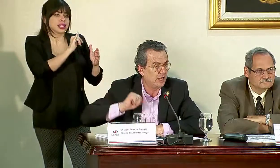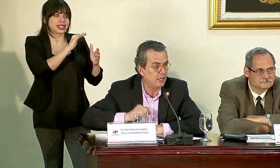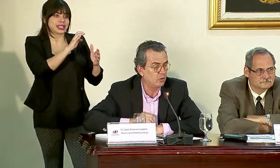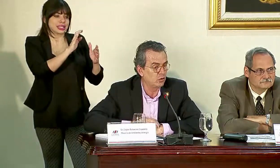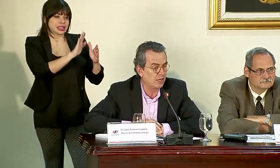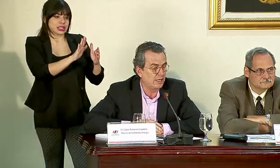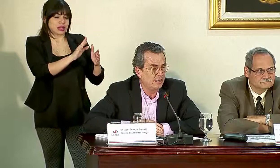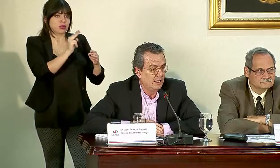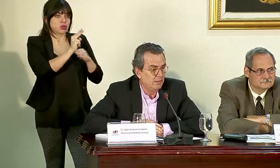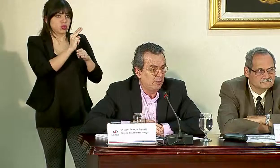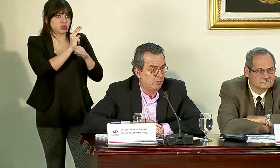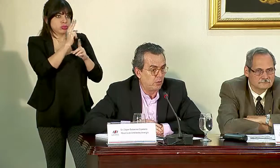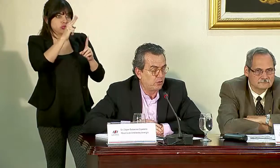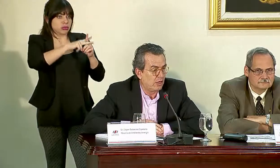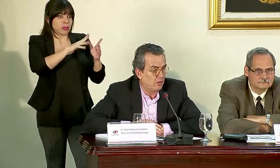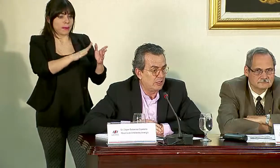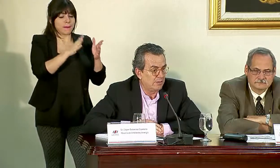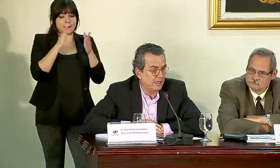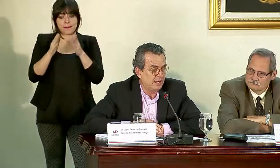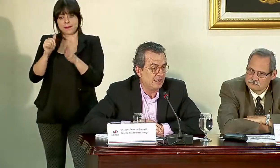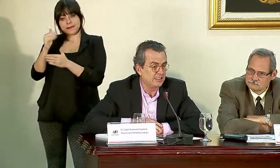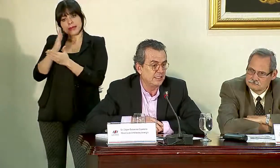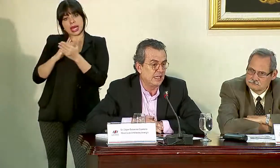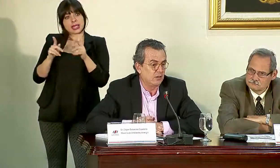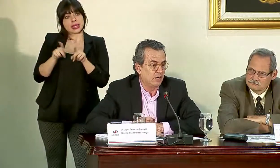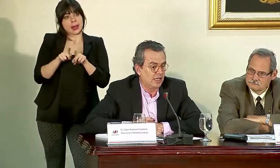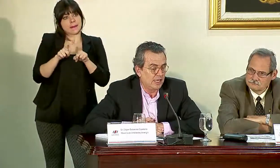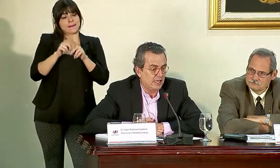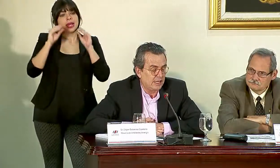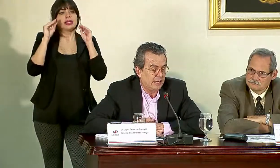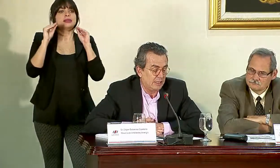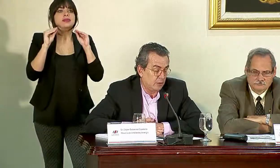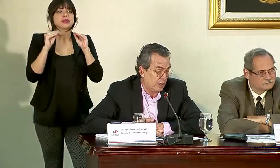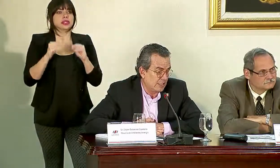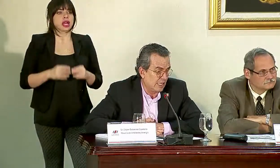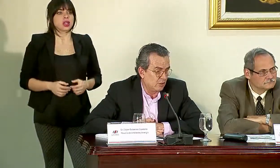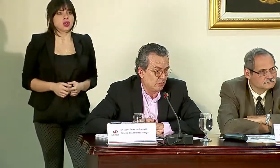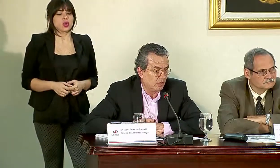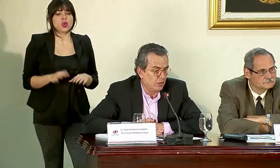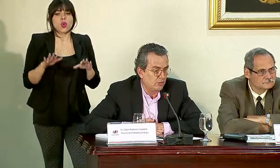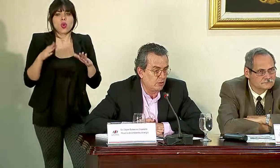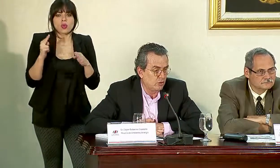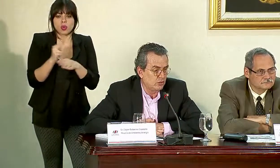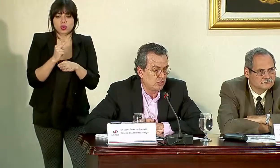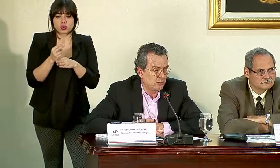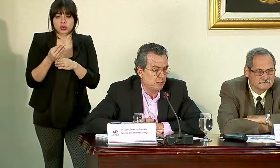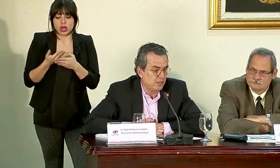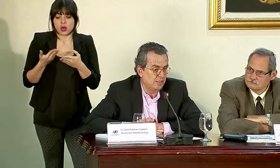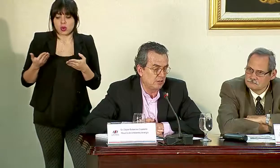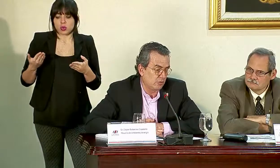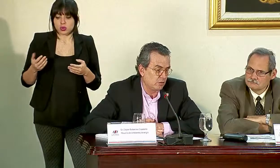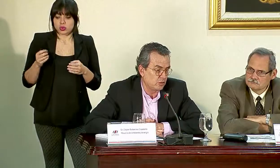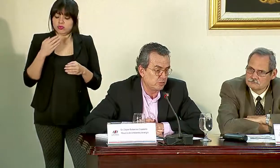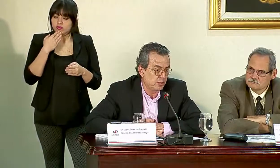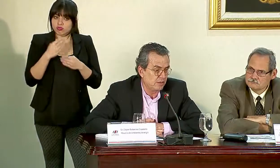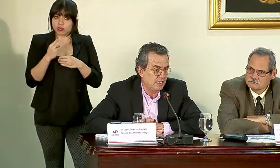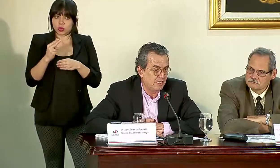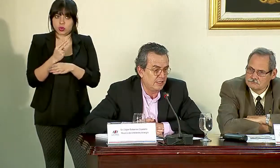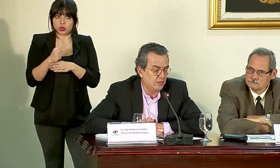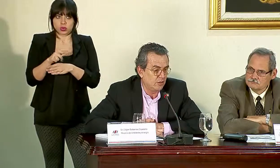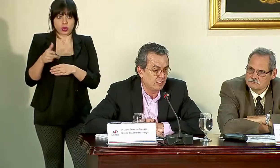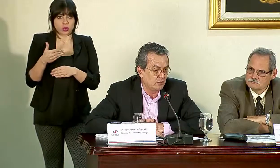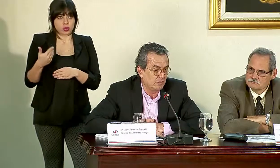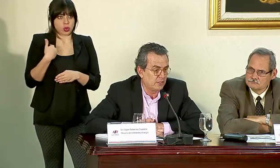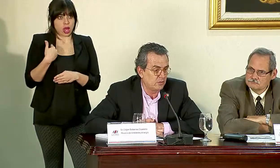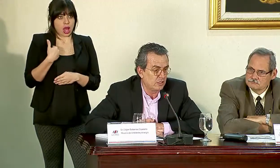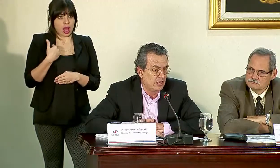ICE como unidad ejecutora, pero por otro lado también, enseñándole, utilizando los mejores recursos disponibles, los recursos disponibles